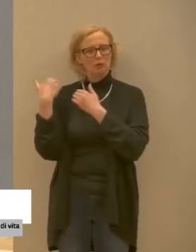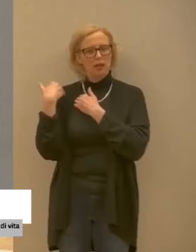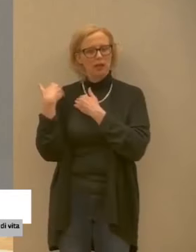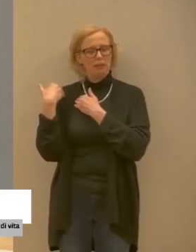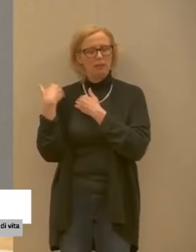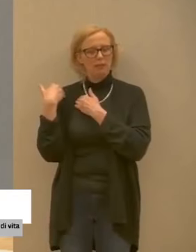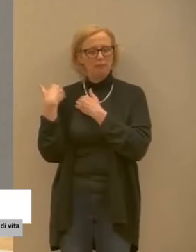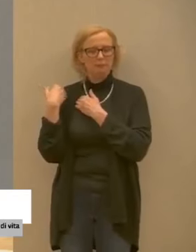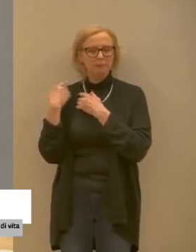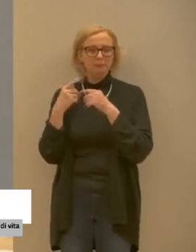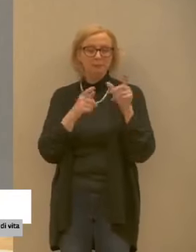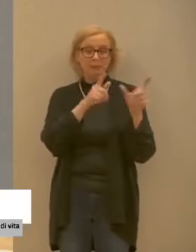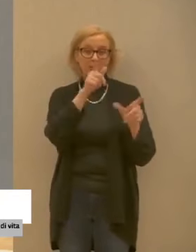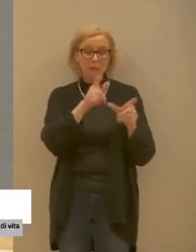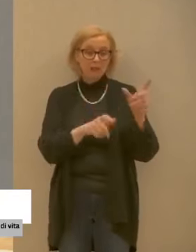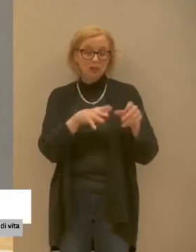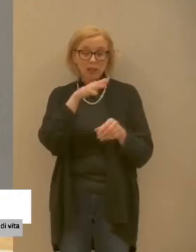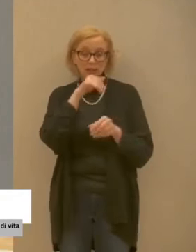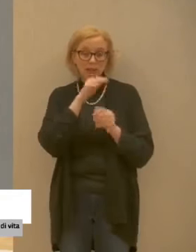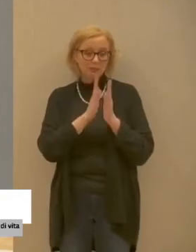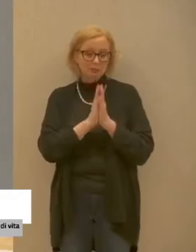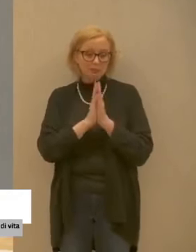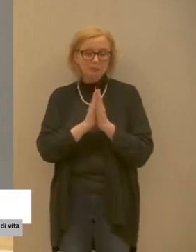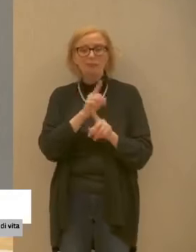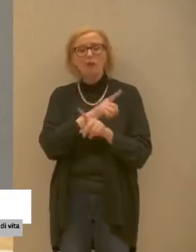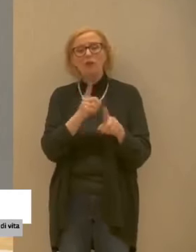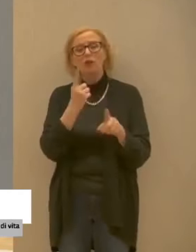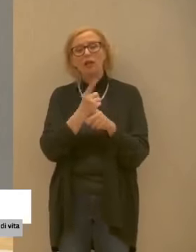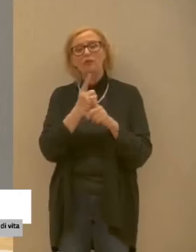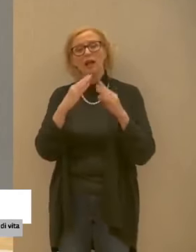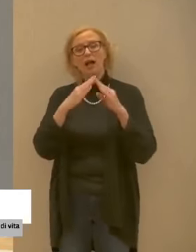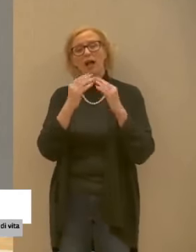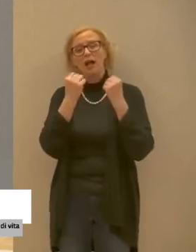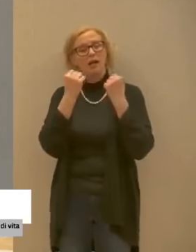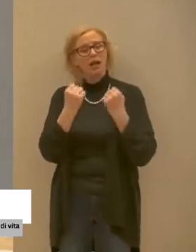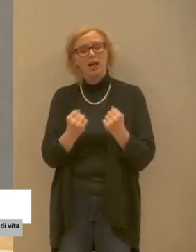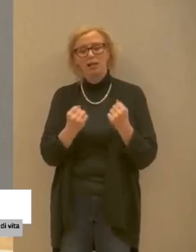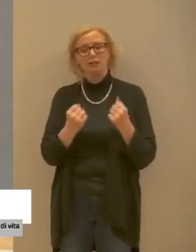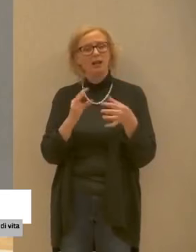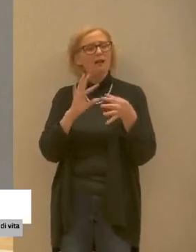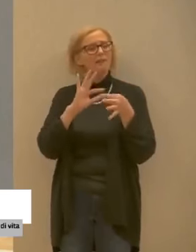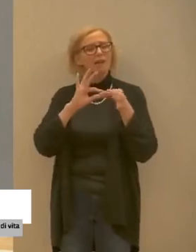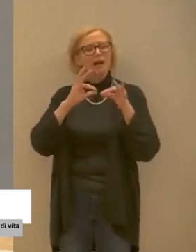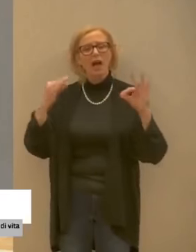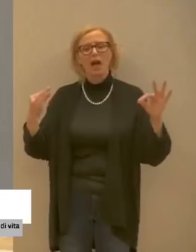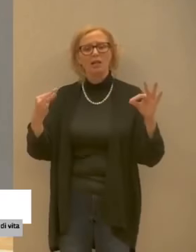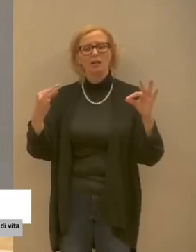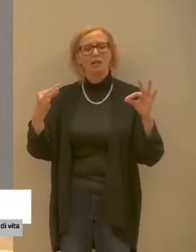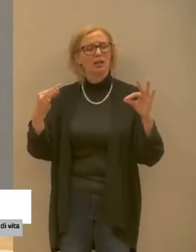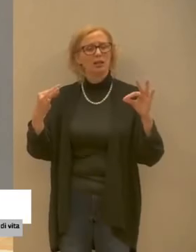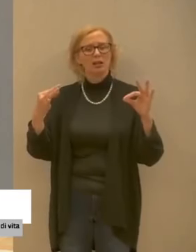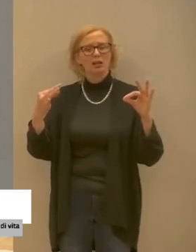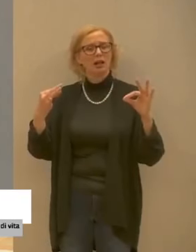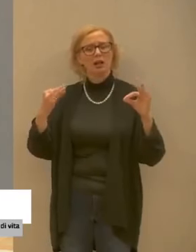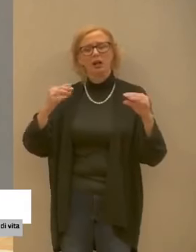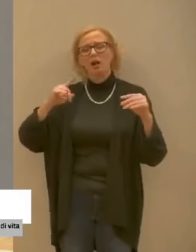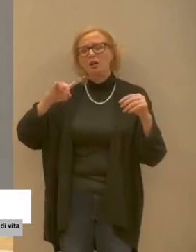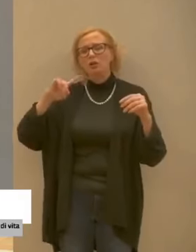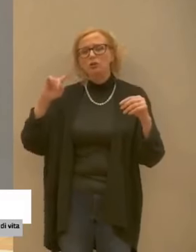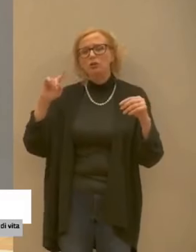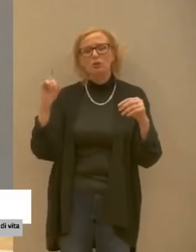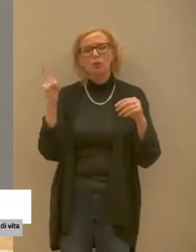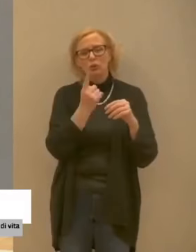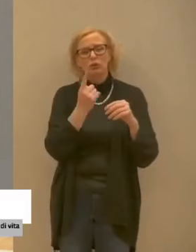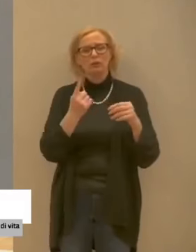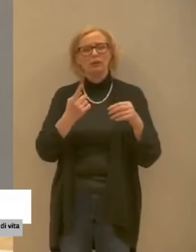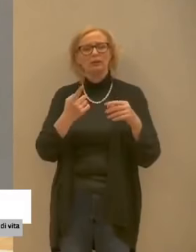particolar modo chiediamo di rimanere a casa questo ormai è la sioma chiediamo a tutti quelli